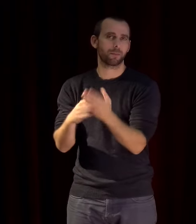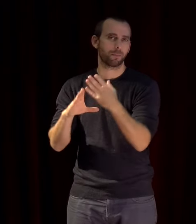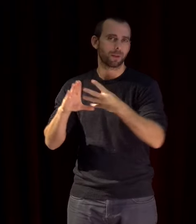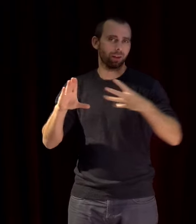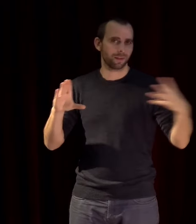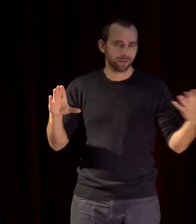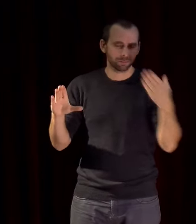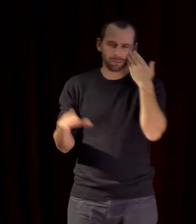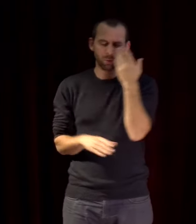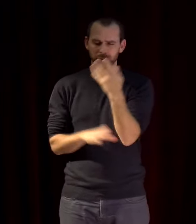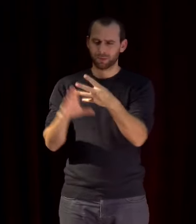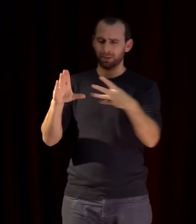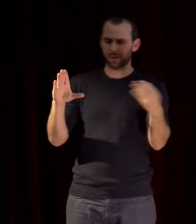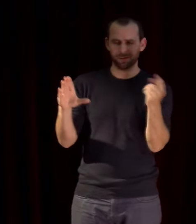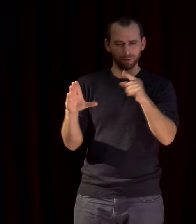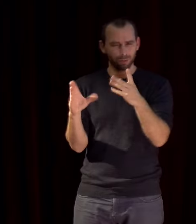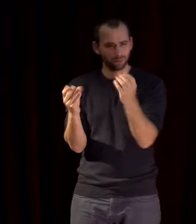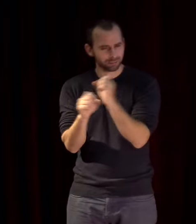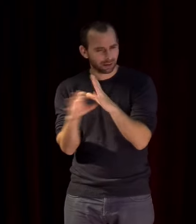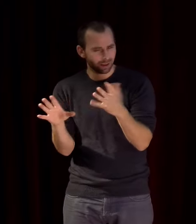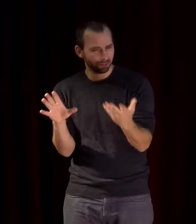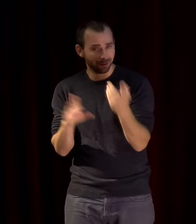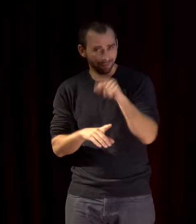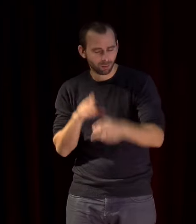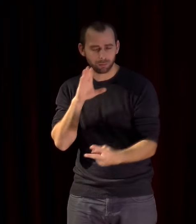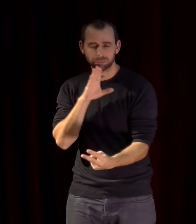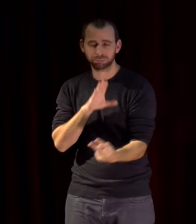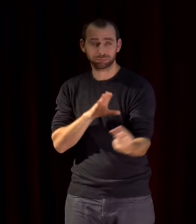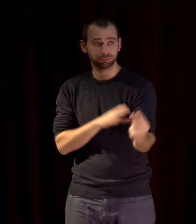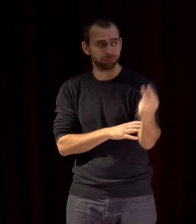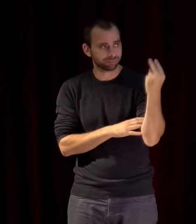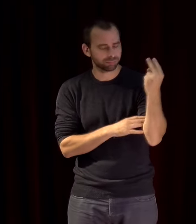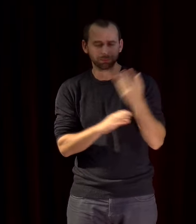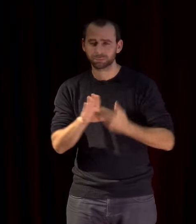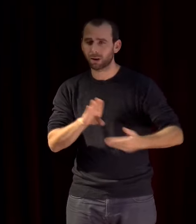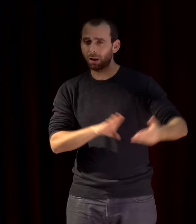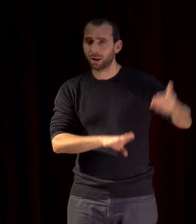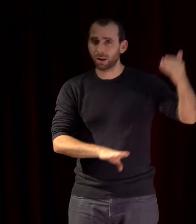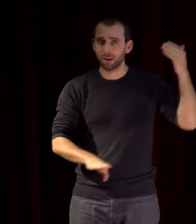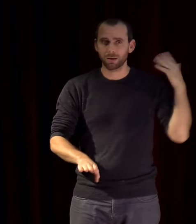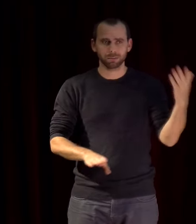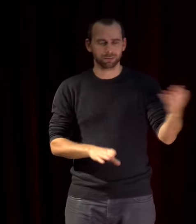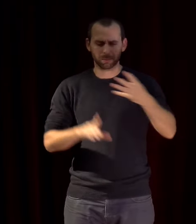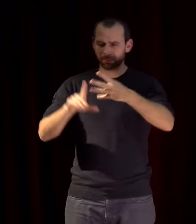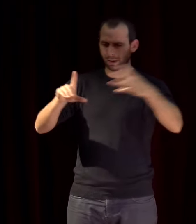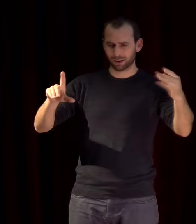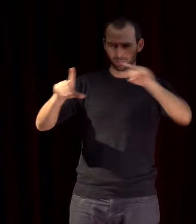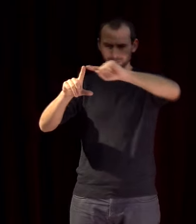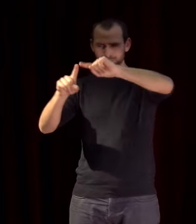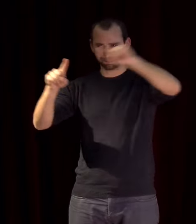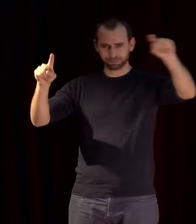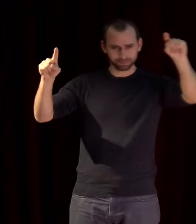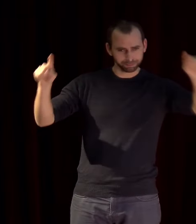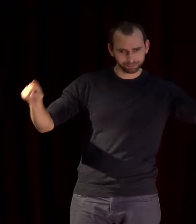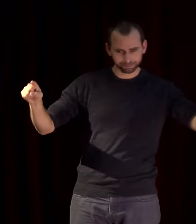de ce lac complexe mais aussi de sa géographie un peu singulière cette mer qui est fermée avec